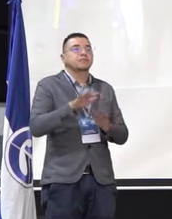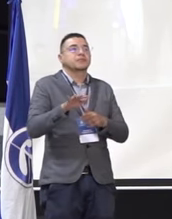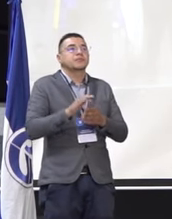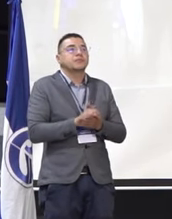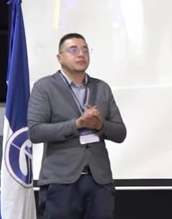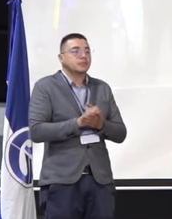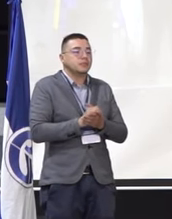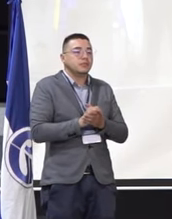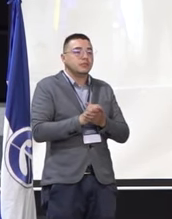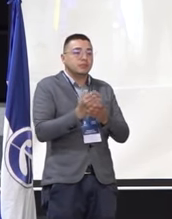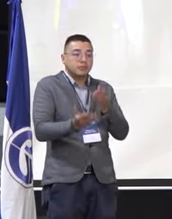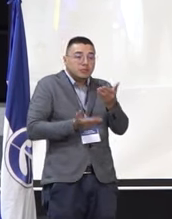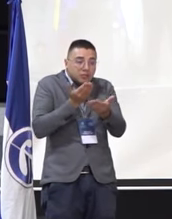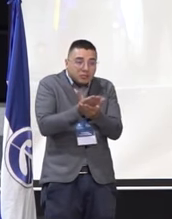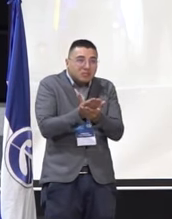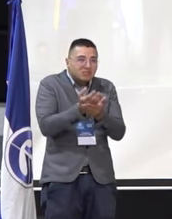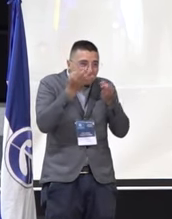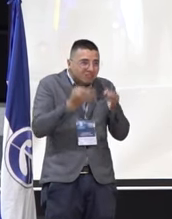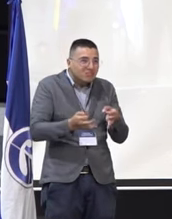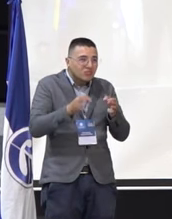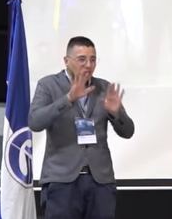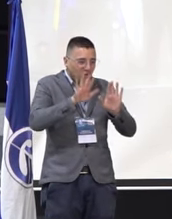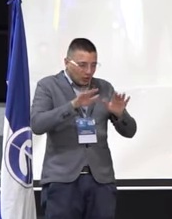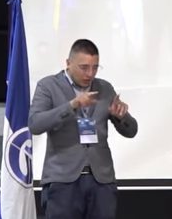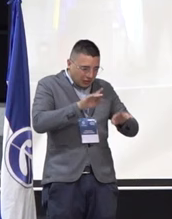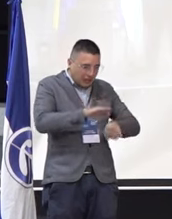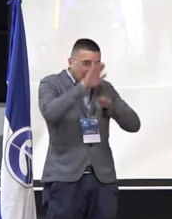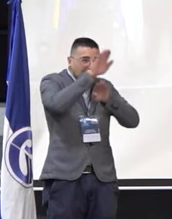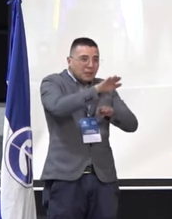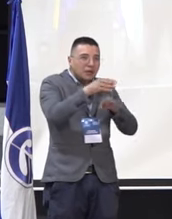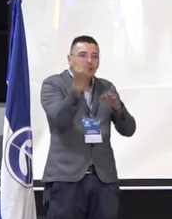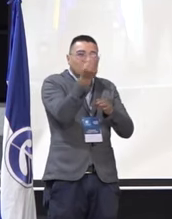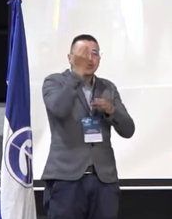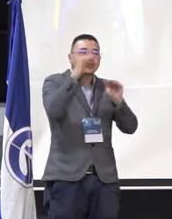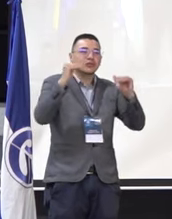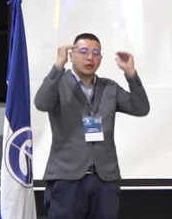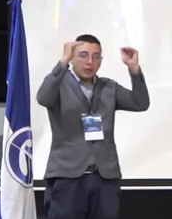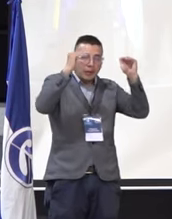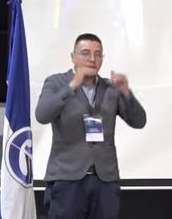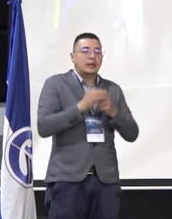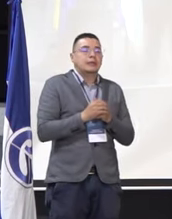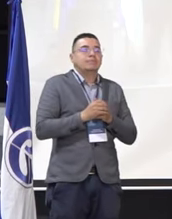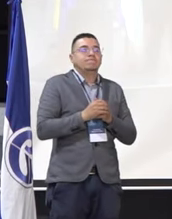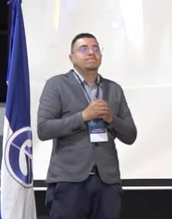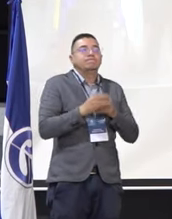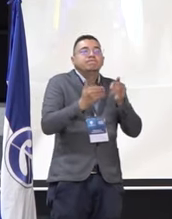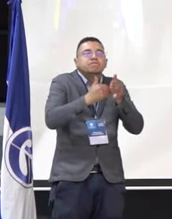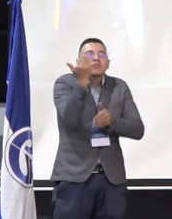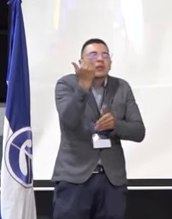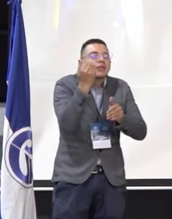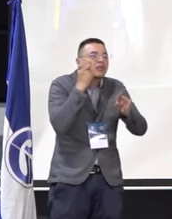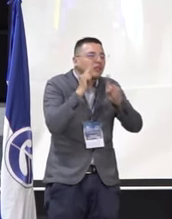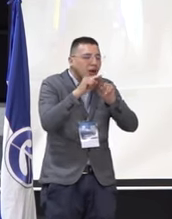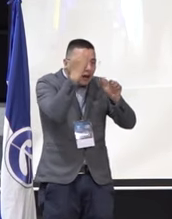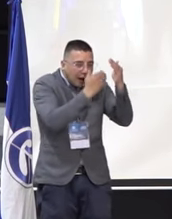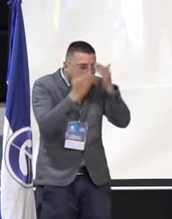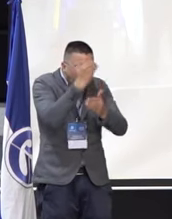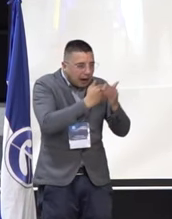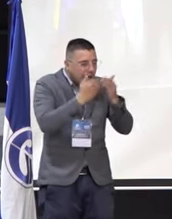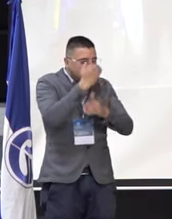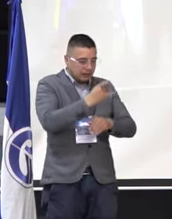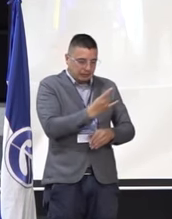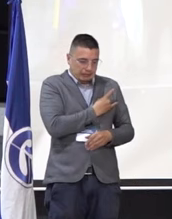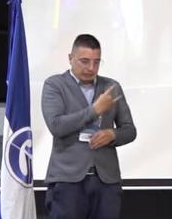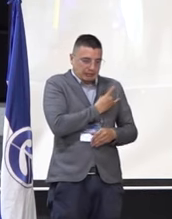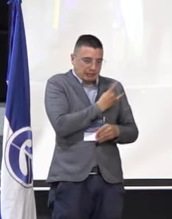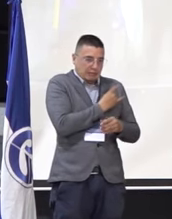la propuesta de nosotros como fórmula de la representación del Consejo Superior parte efectivamente de un análisis que venimos haciendo de la